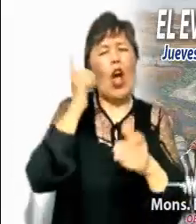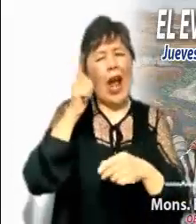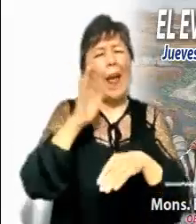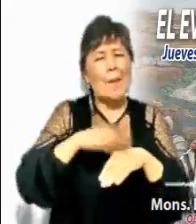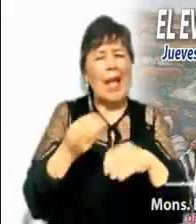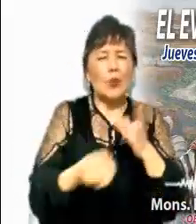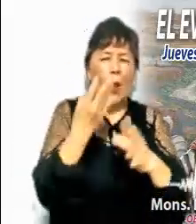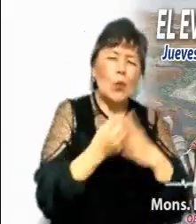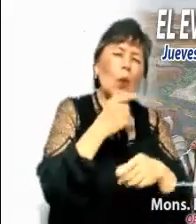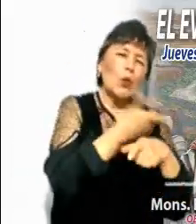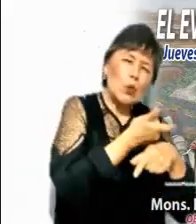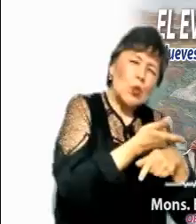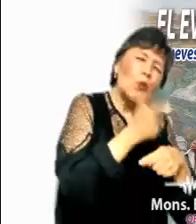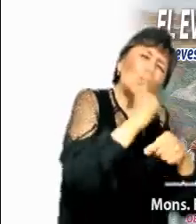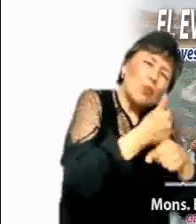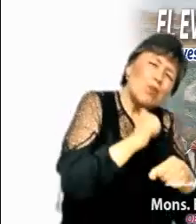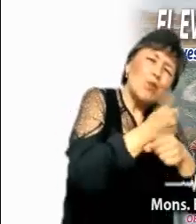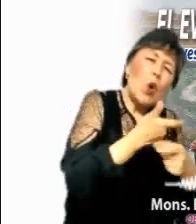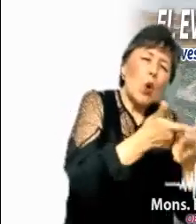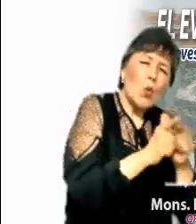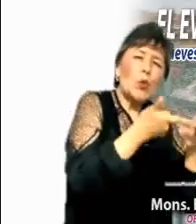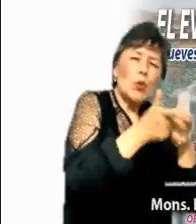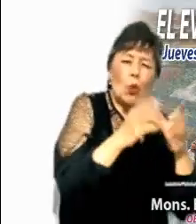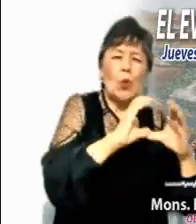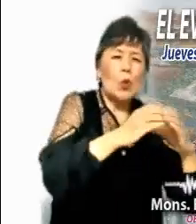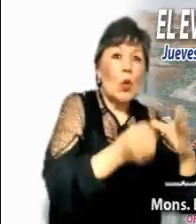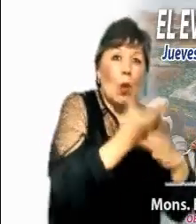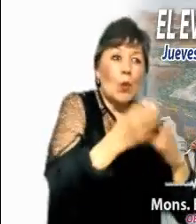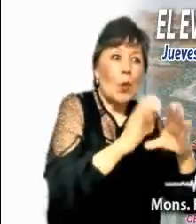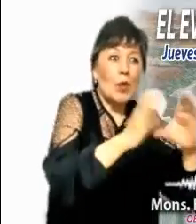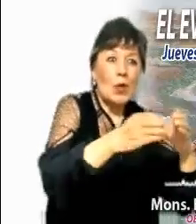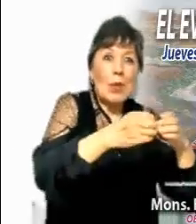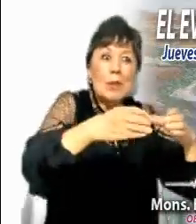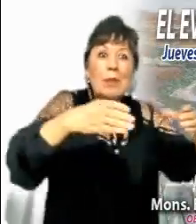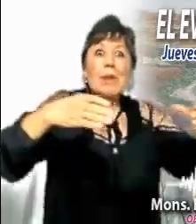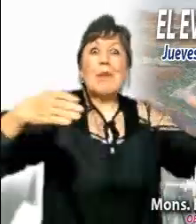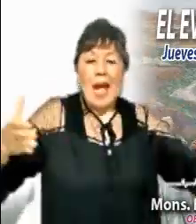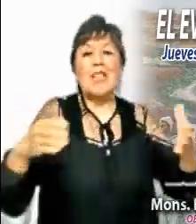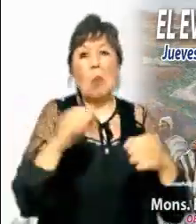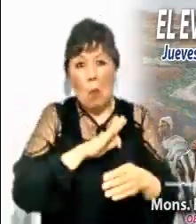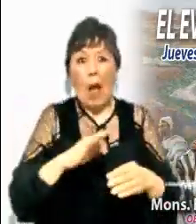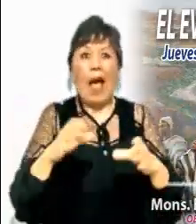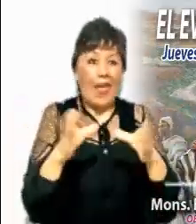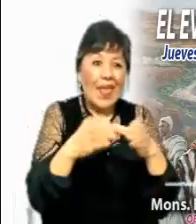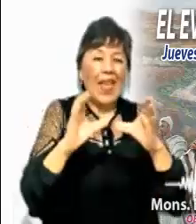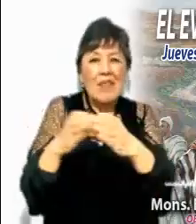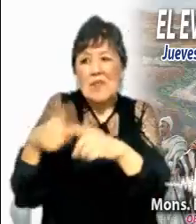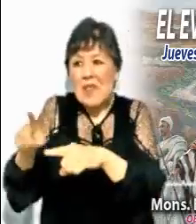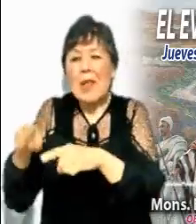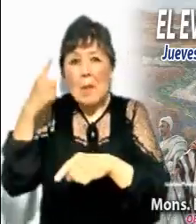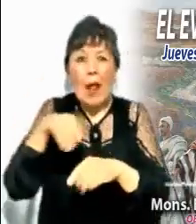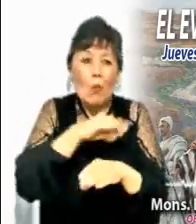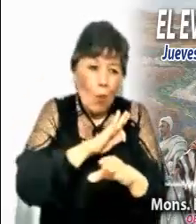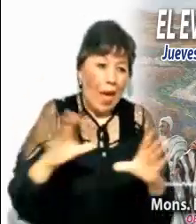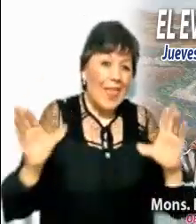multiplican los grupos bíblicos, los grupos de oración, las comunidades eclesiales de base y tantas otras formas que hay